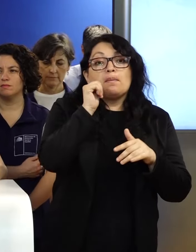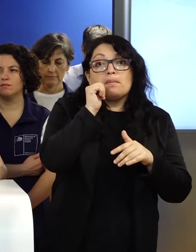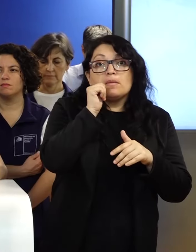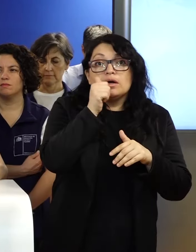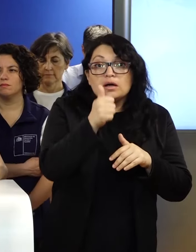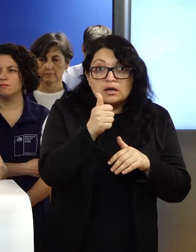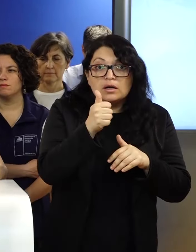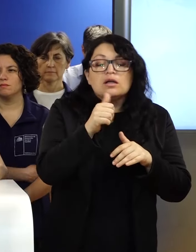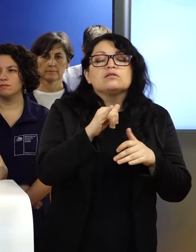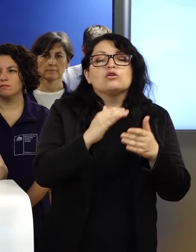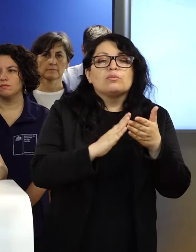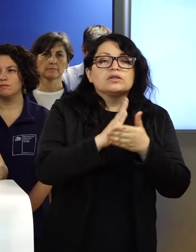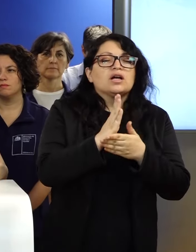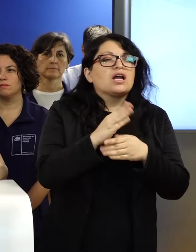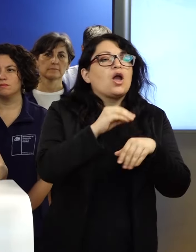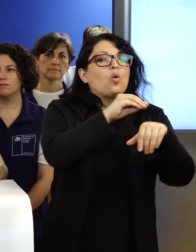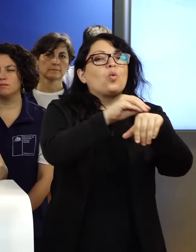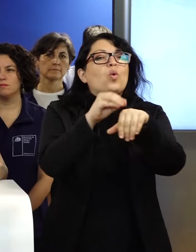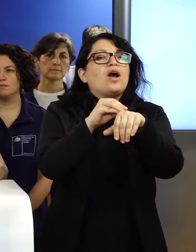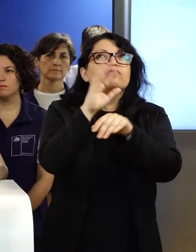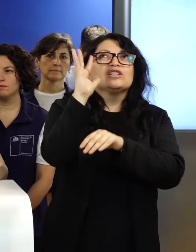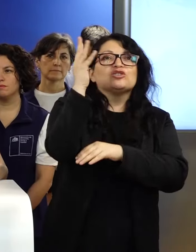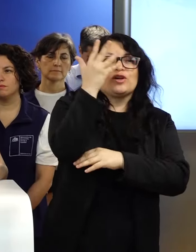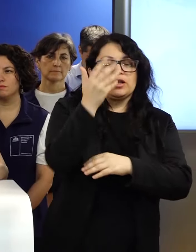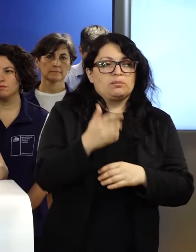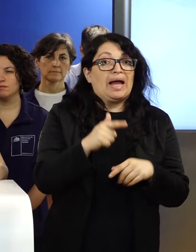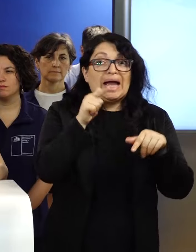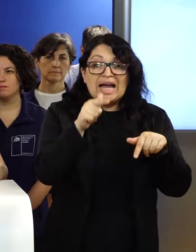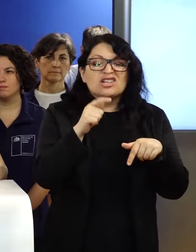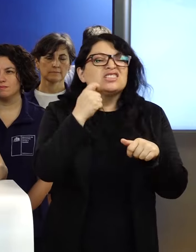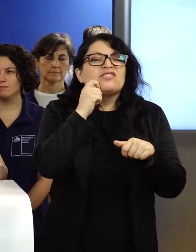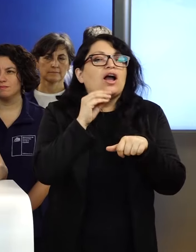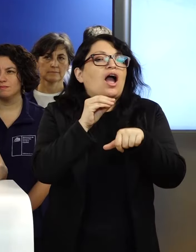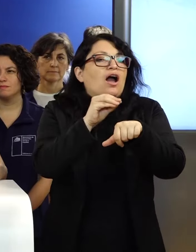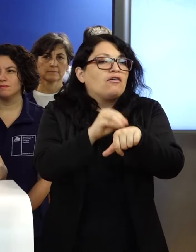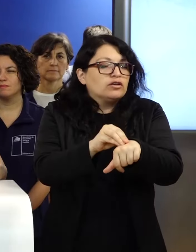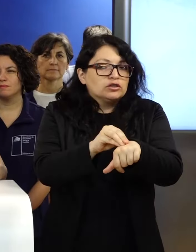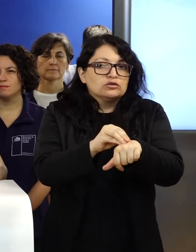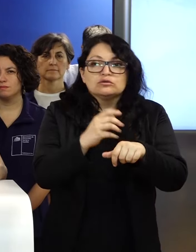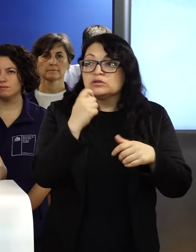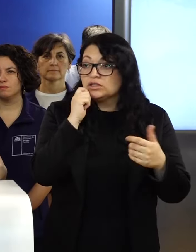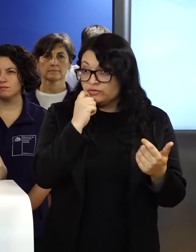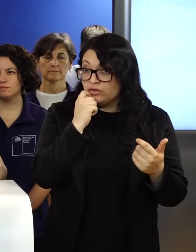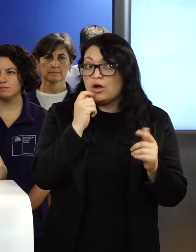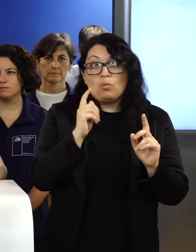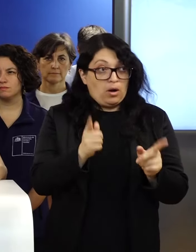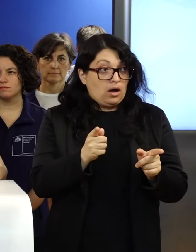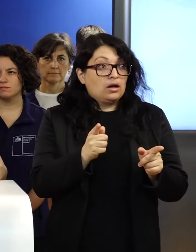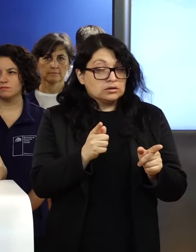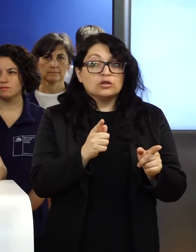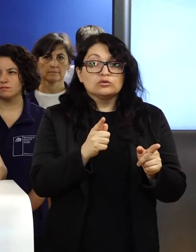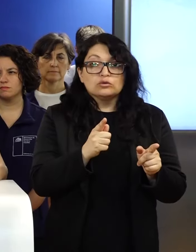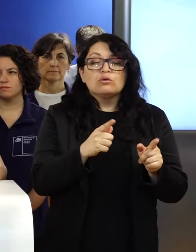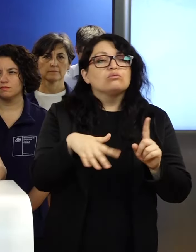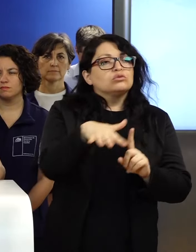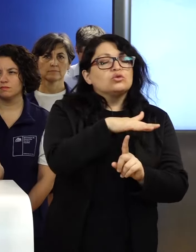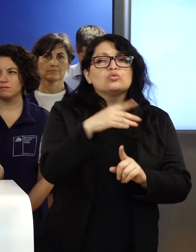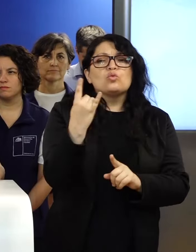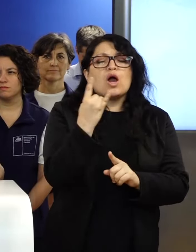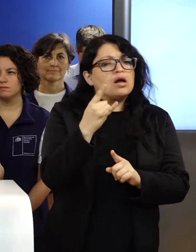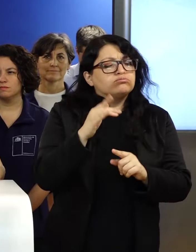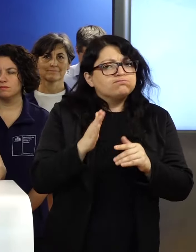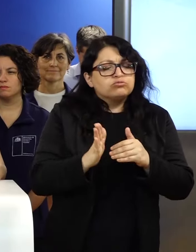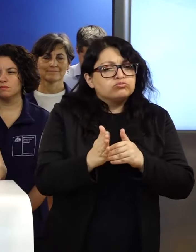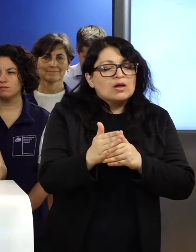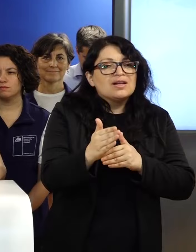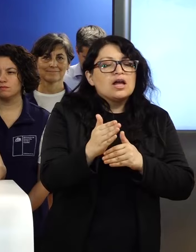meteorológico. Esta situación de aviso nos habla igual de una situación de emergencia que se prolonga, de alto